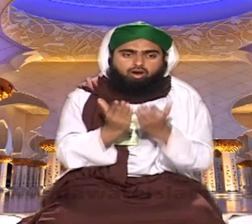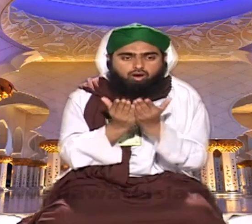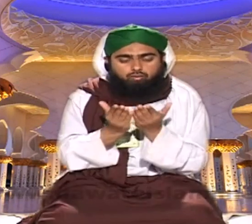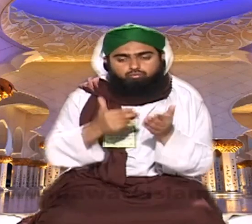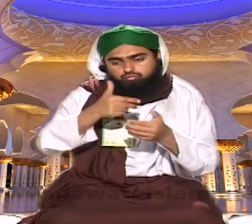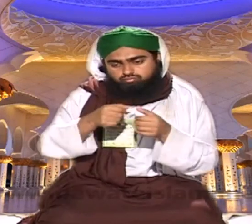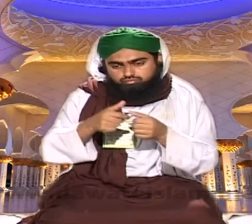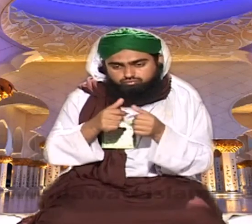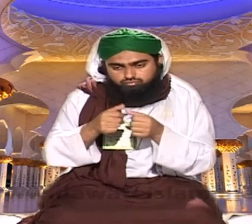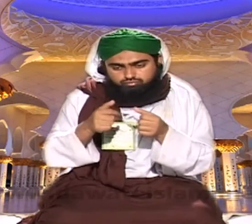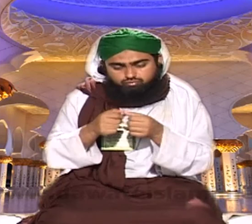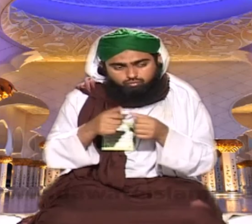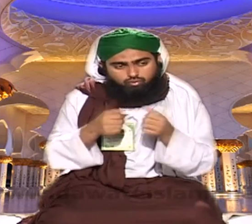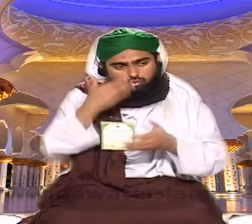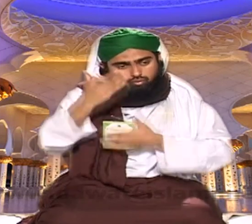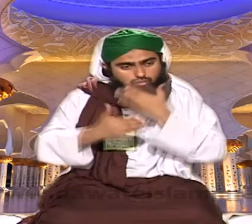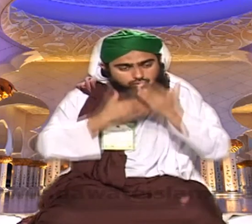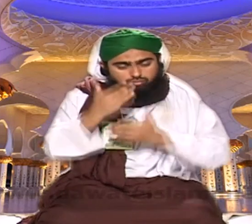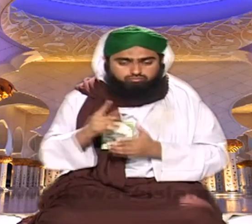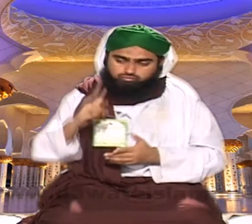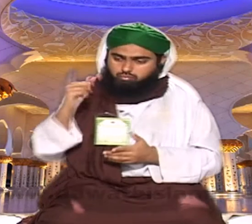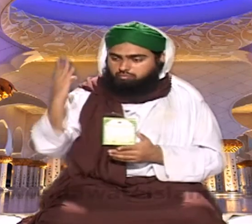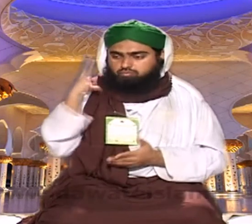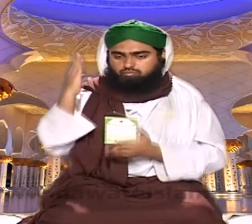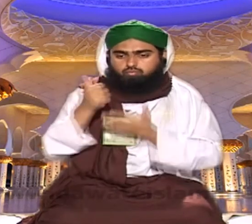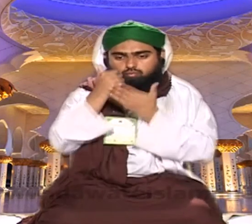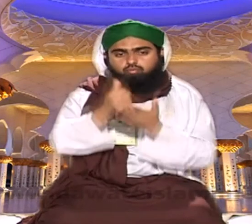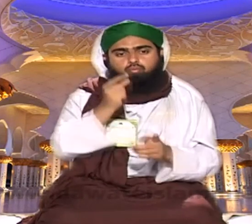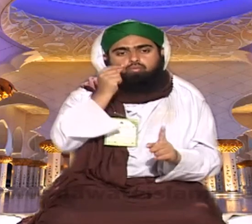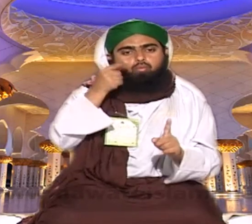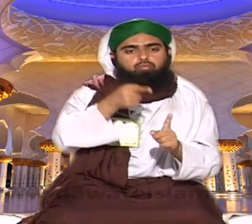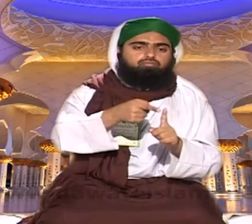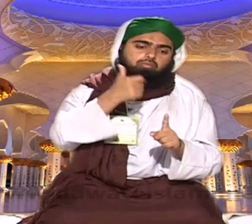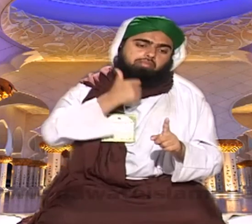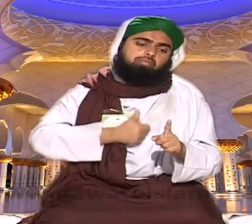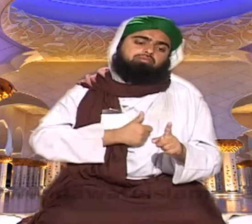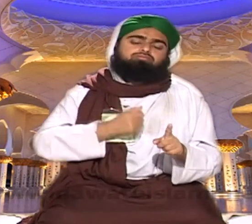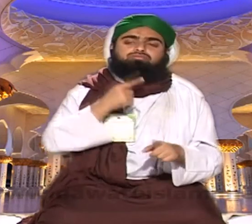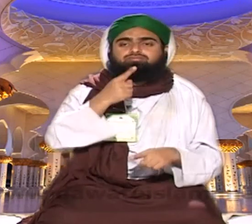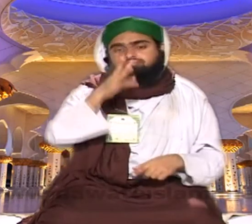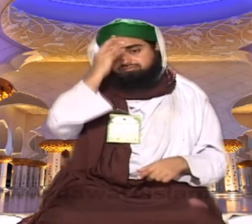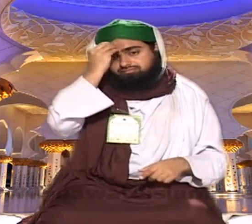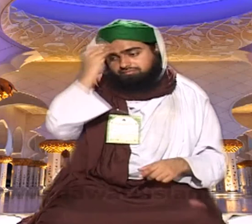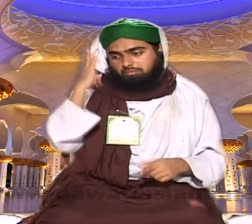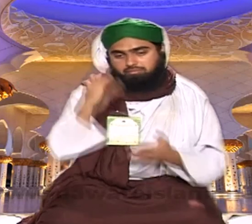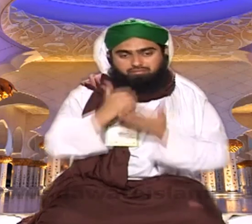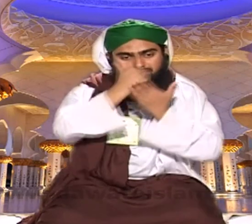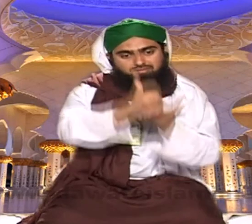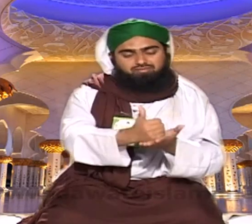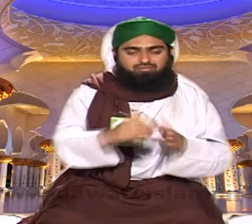قیامت تک اللہ تعالیٰ کی تصمیح بیان کرتے رہیں گے اور وہ ساری تصمیحات کا ثواب اس غزو و غزل کرنے والے کو